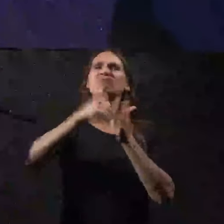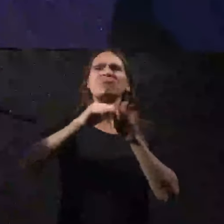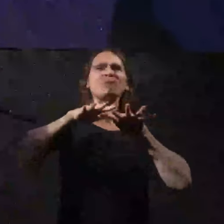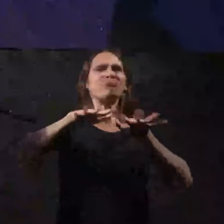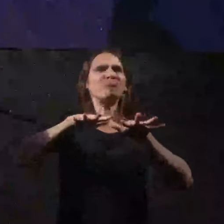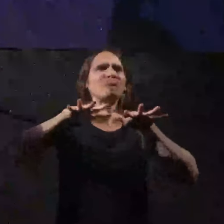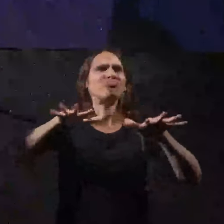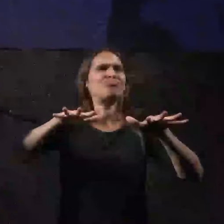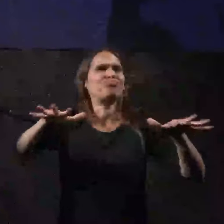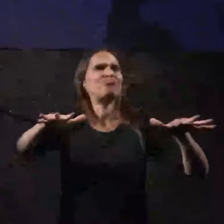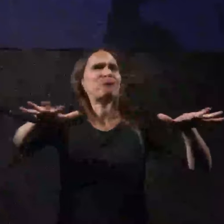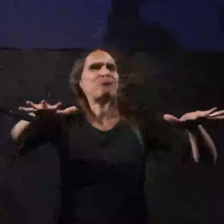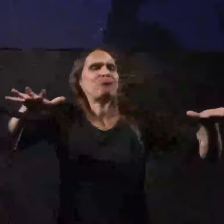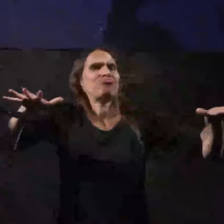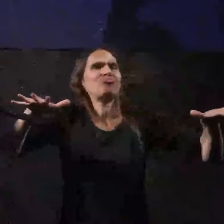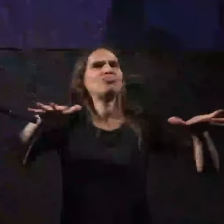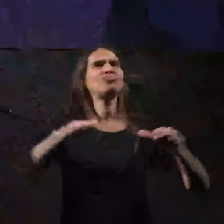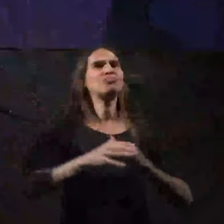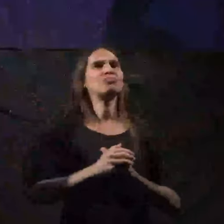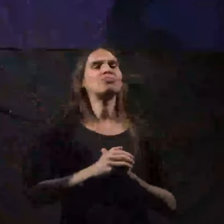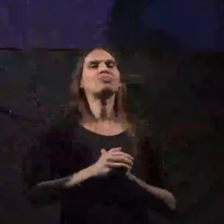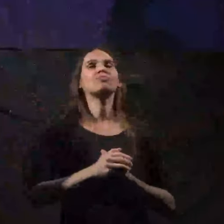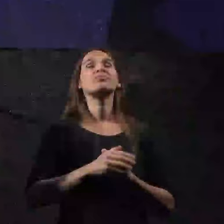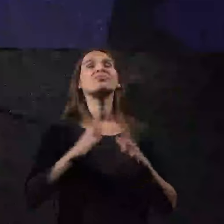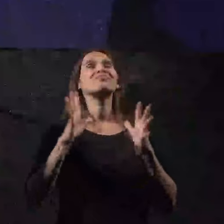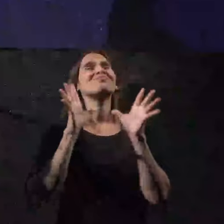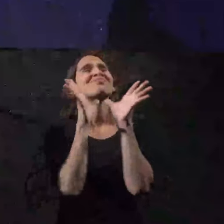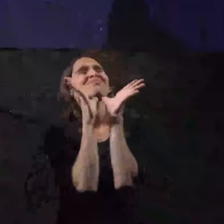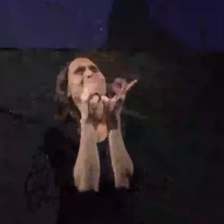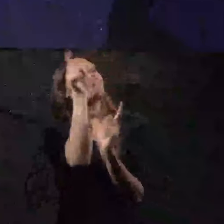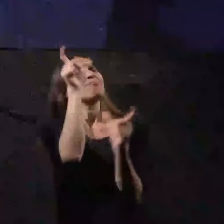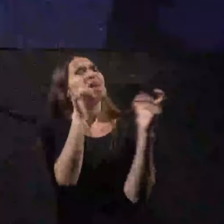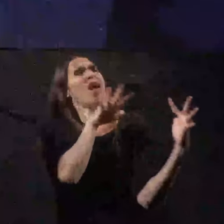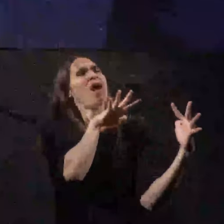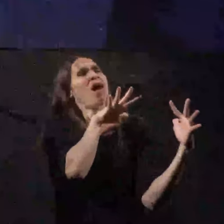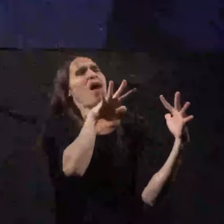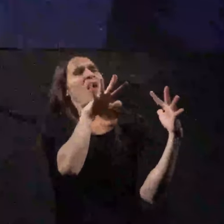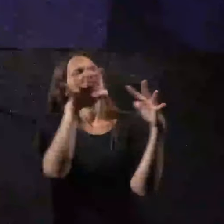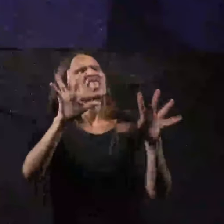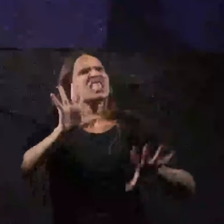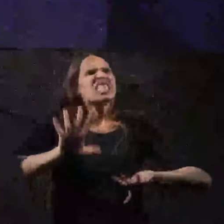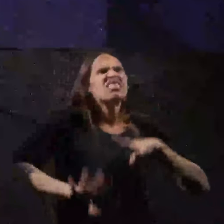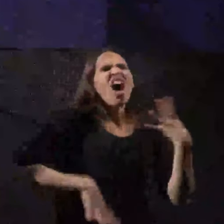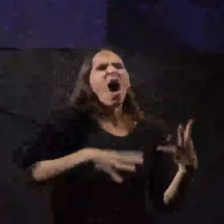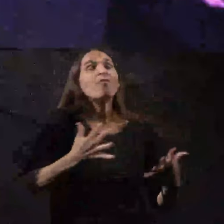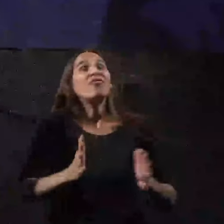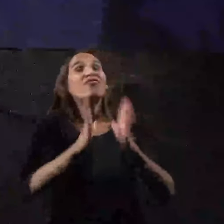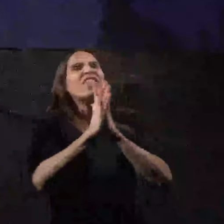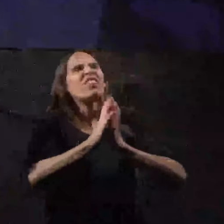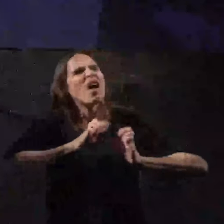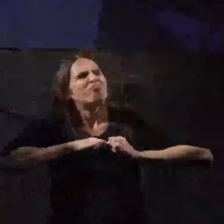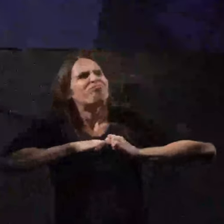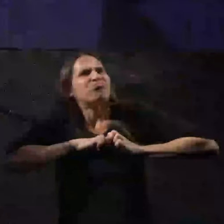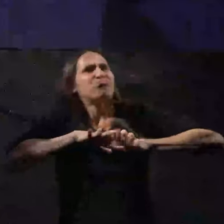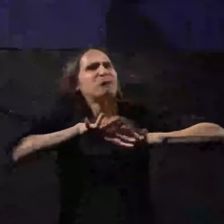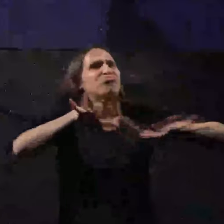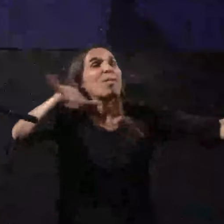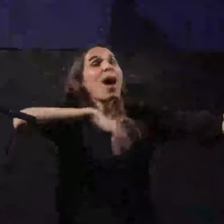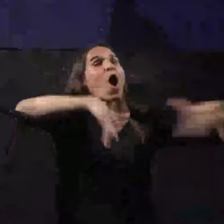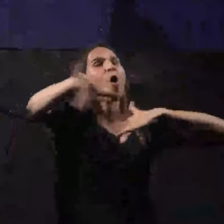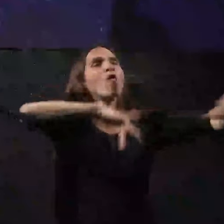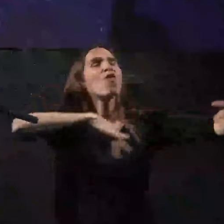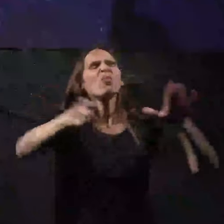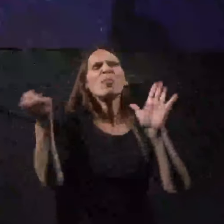ויתגבר ויתעצם גל עצום של זעם ותקווה הולך לשטוף את הרחובות